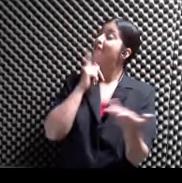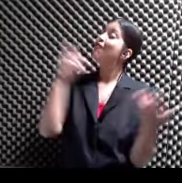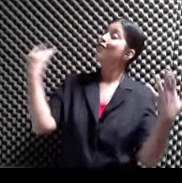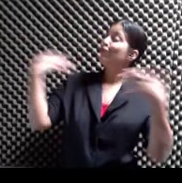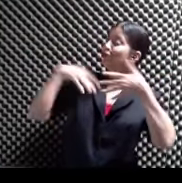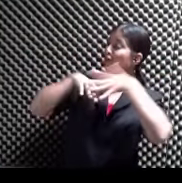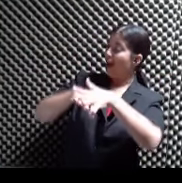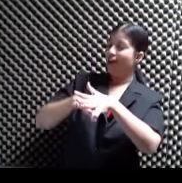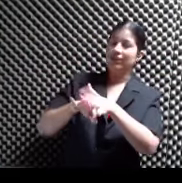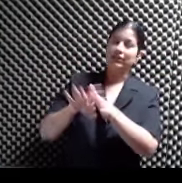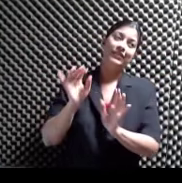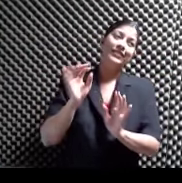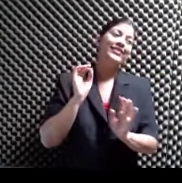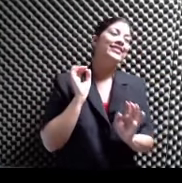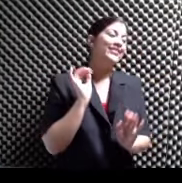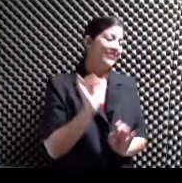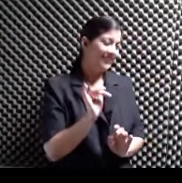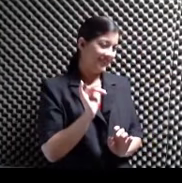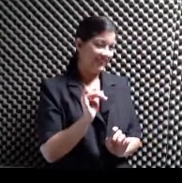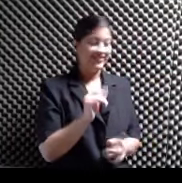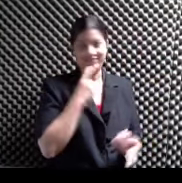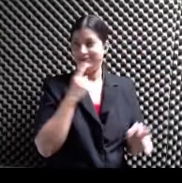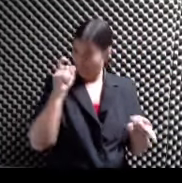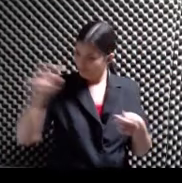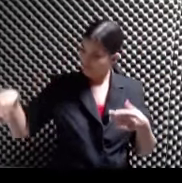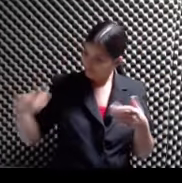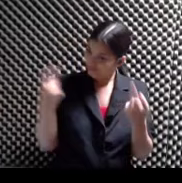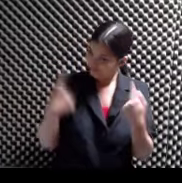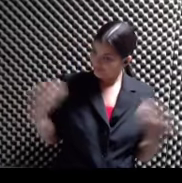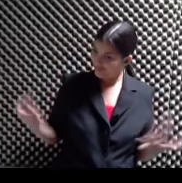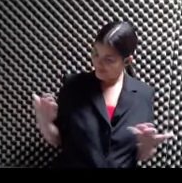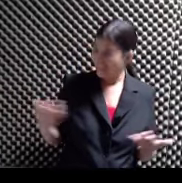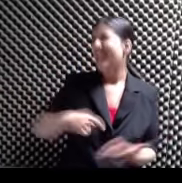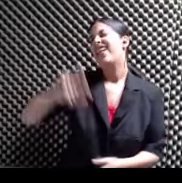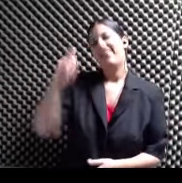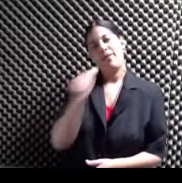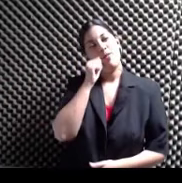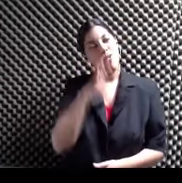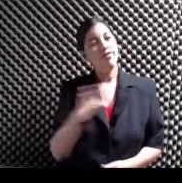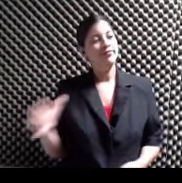puedo ese caso Tenía que llegar aquí Tenía que ser mujer Es lo que iba a decir yo Pero